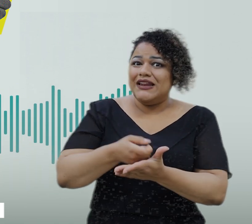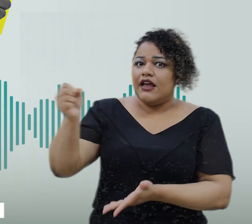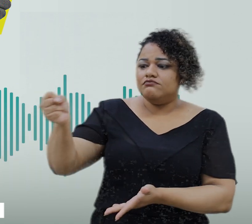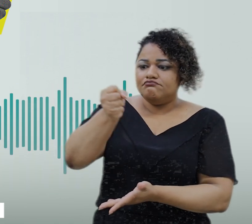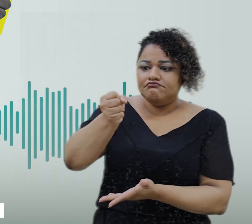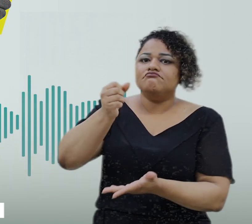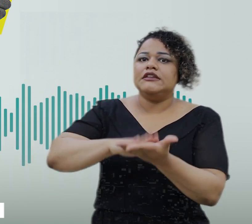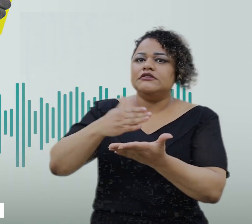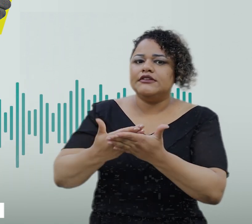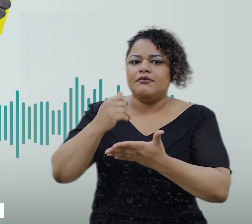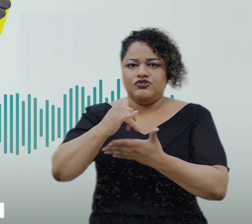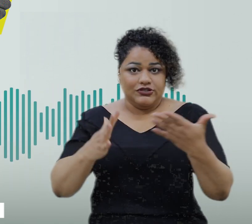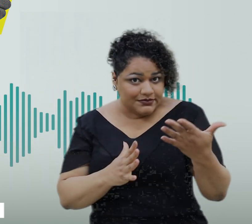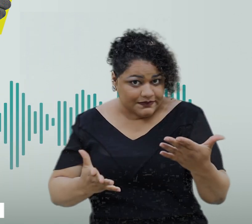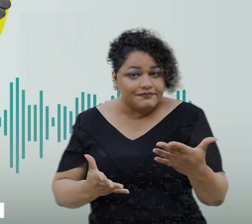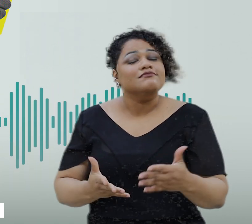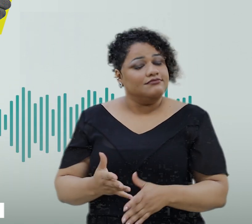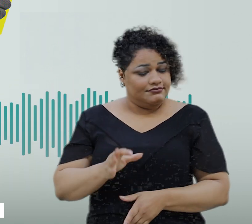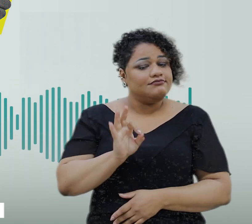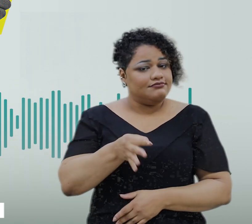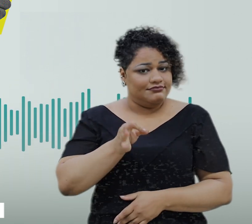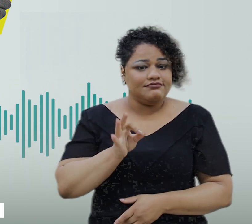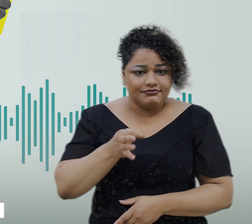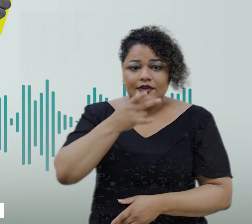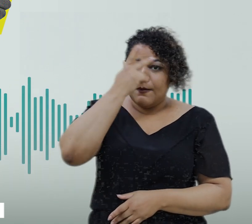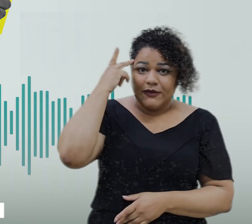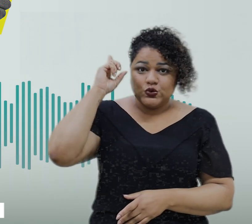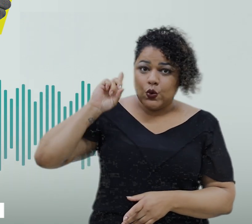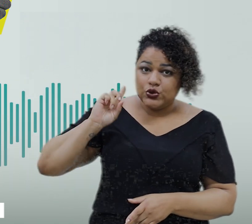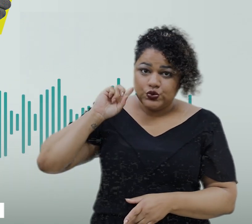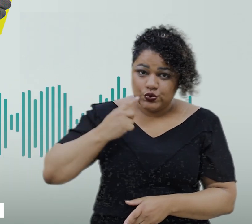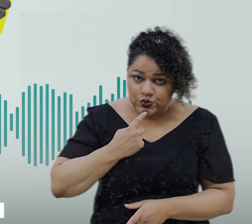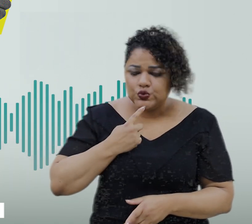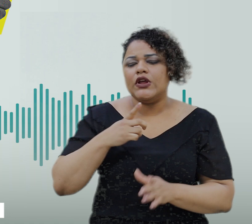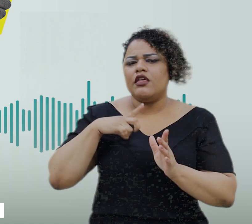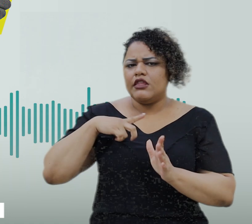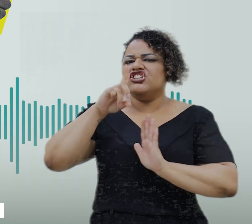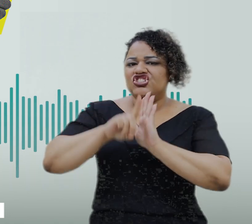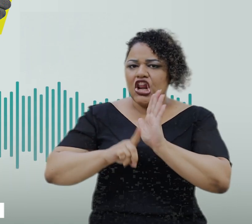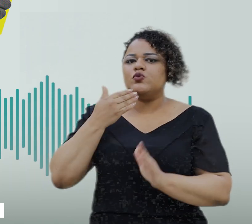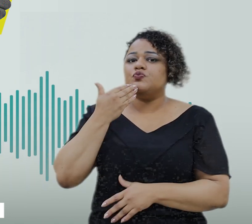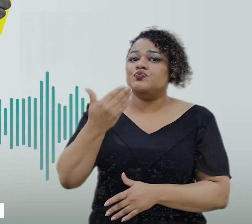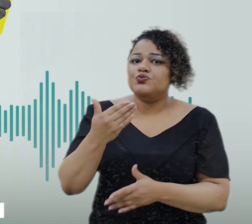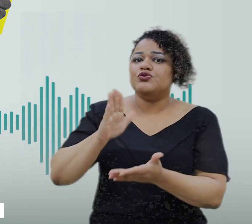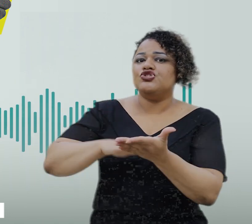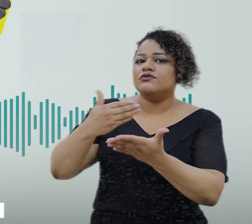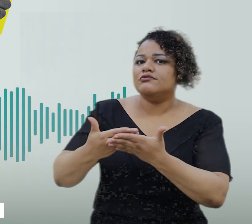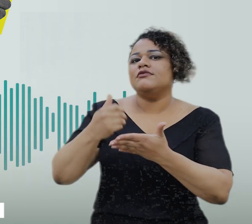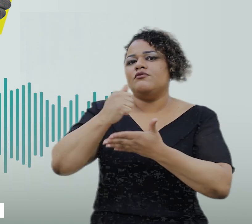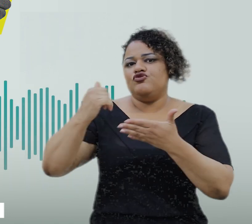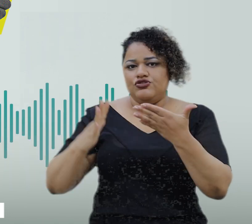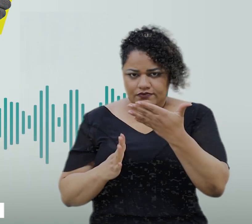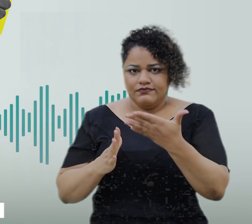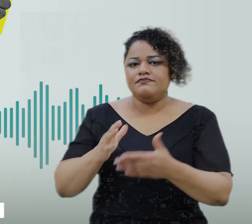tradutor e intérprete de Libras? É isso mesmo. Pessoas surdas têm o direito de solicitar a presença desse profissional durante o